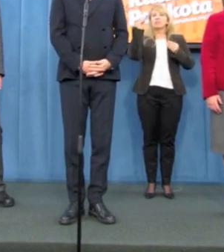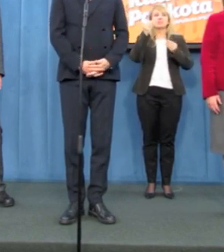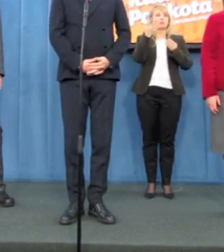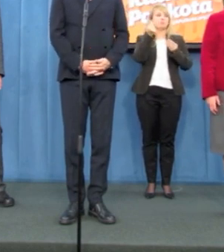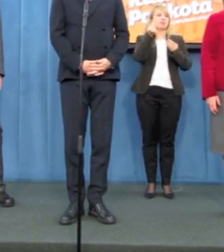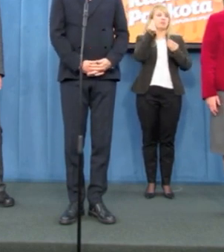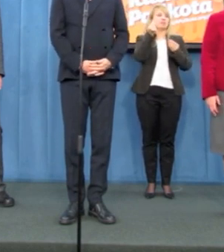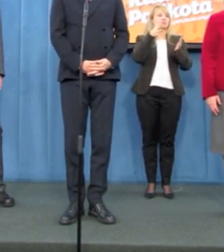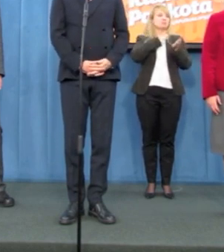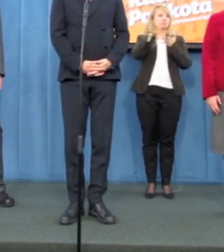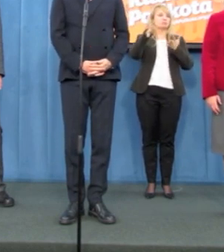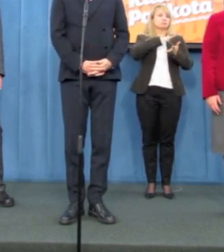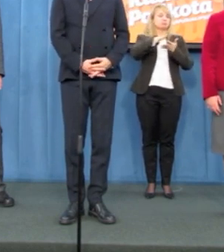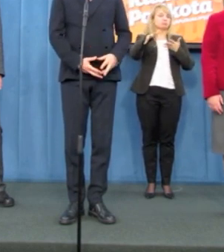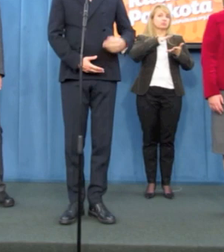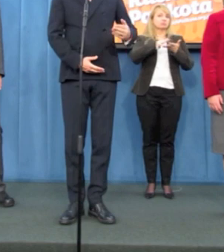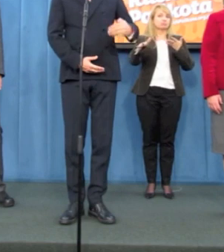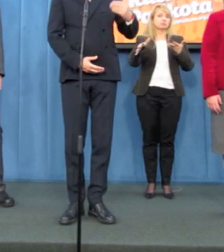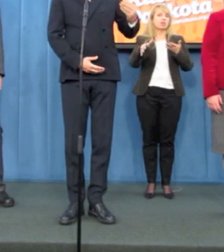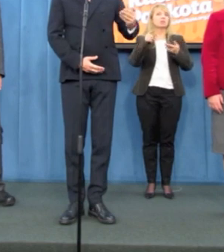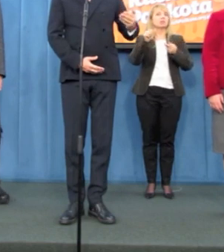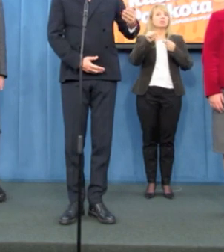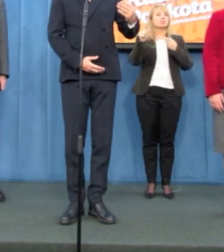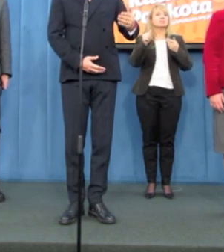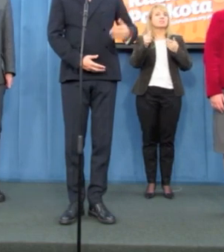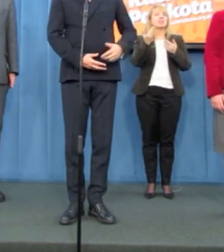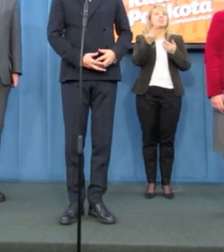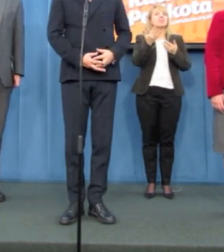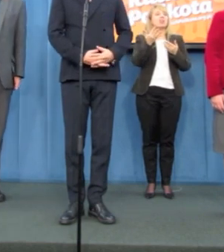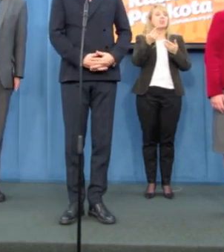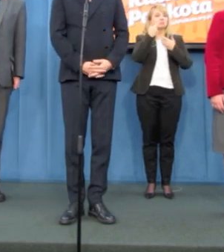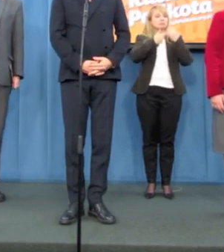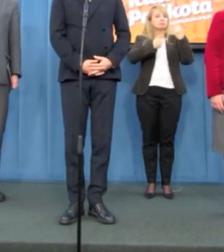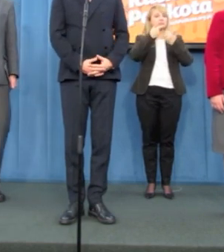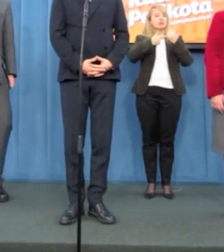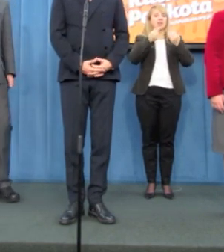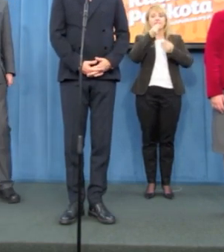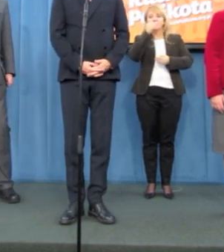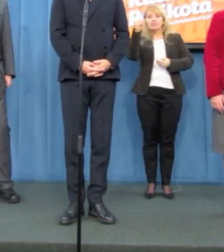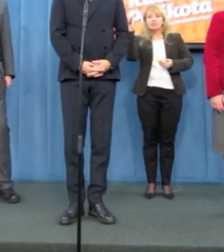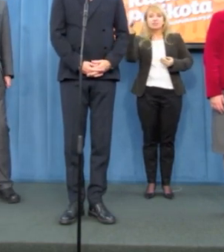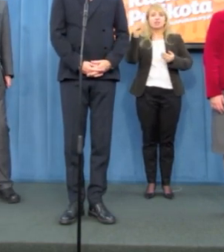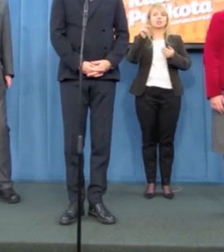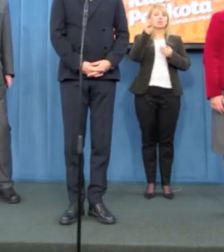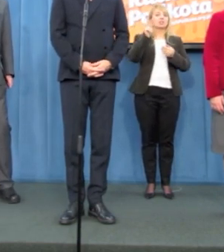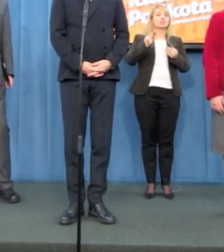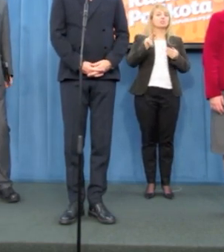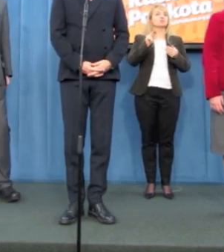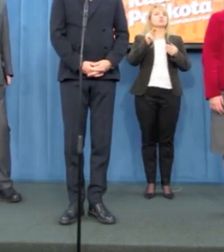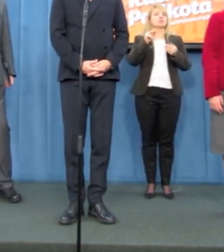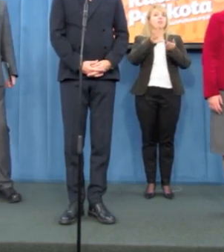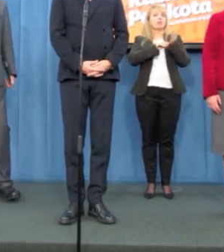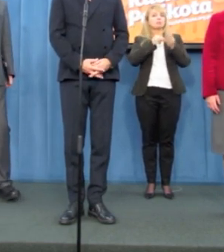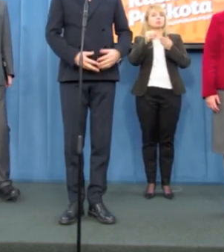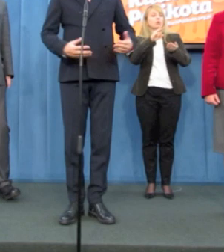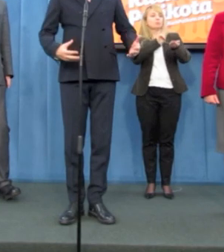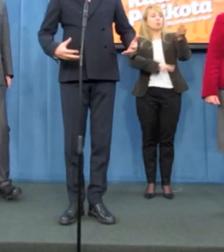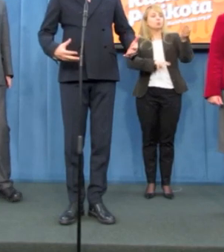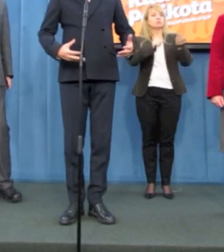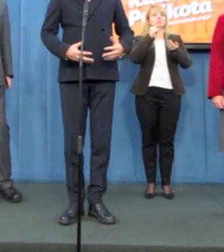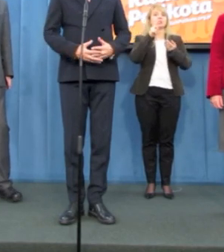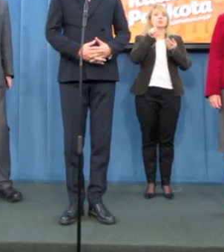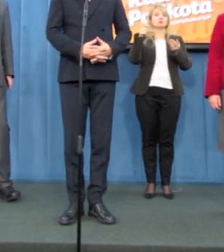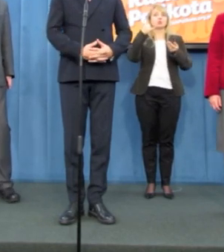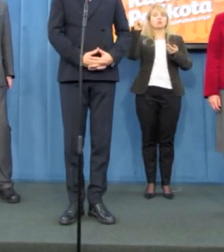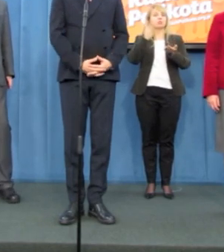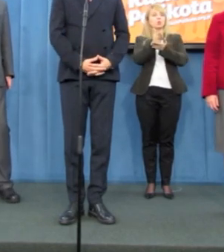się zajmuje. Wydając wielokrotnie więcej niż w Centralnym Biurze Antykorupcyjnym, czy na przykład Policja, czy inne